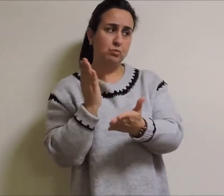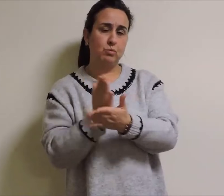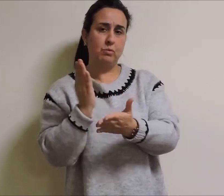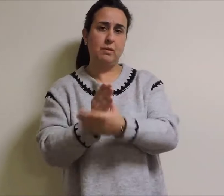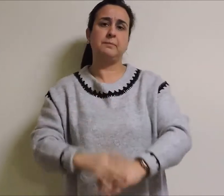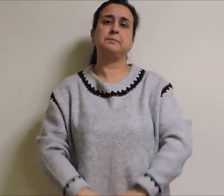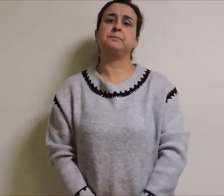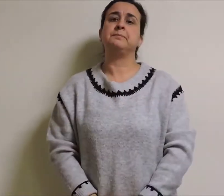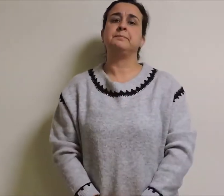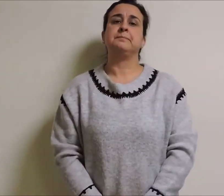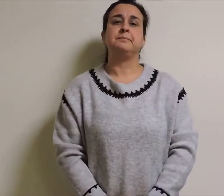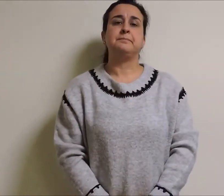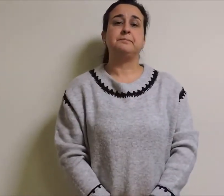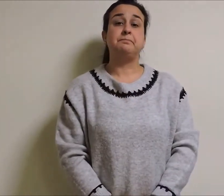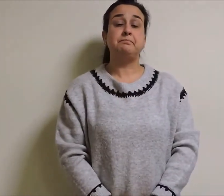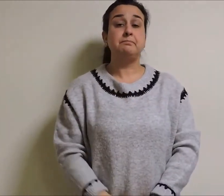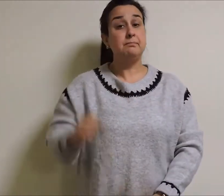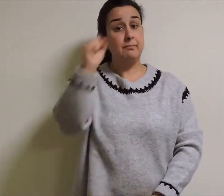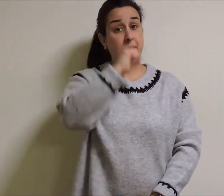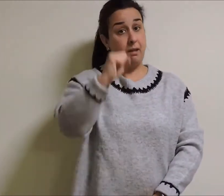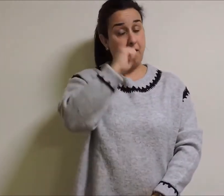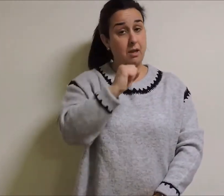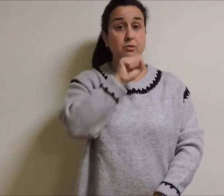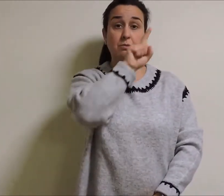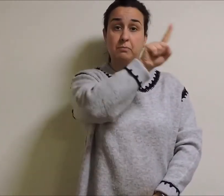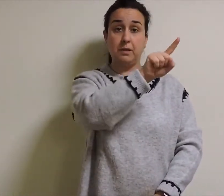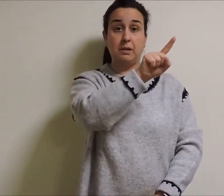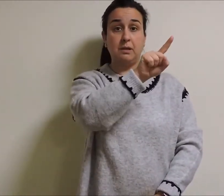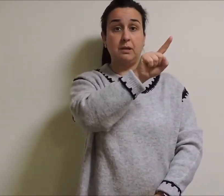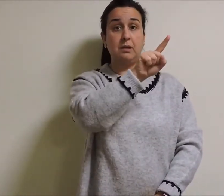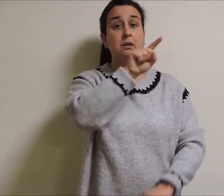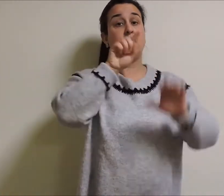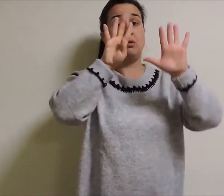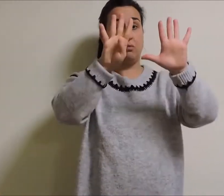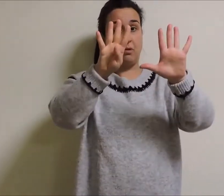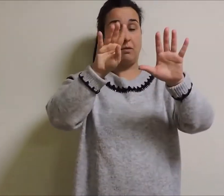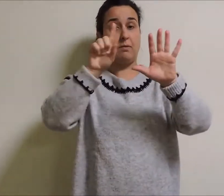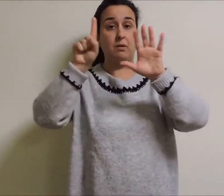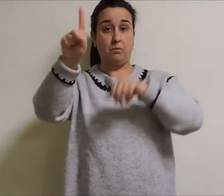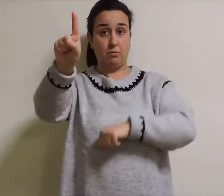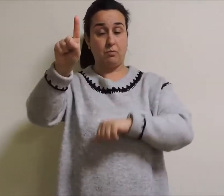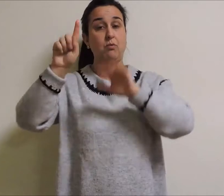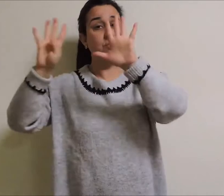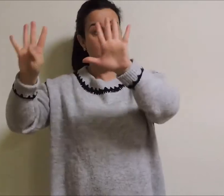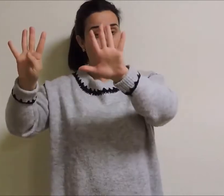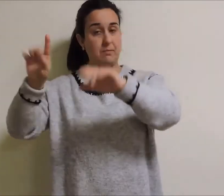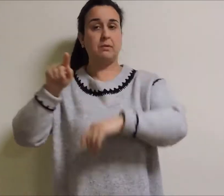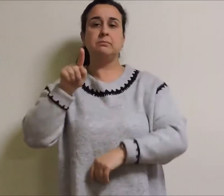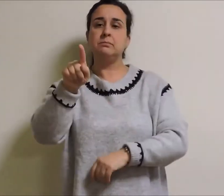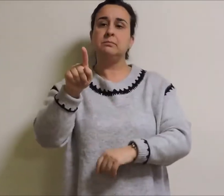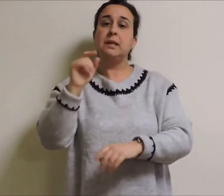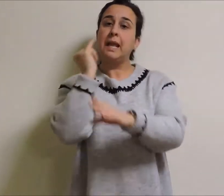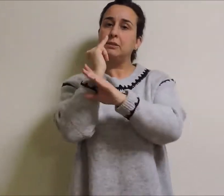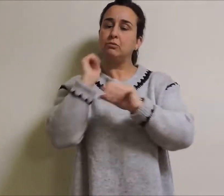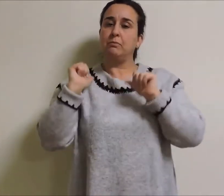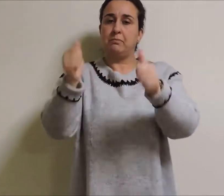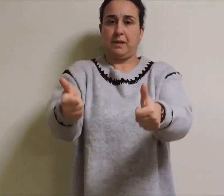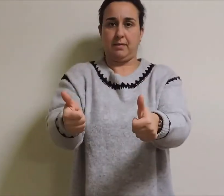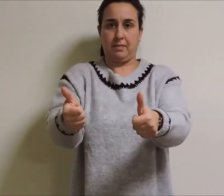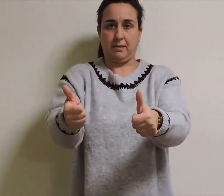No ano 1919 entrou no Instituto Xeral Técnico